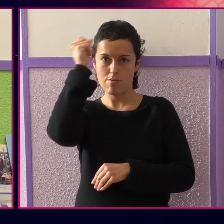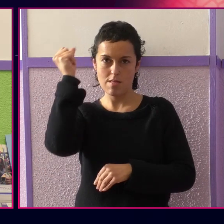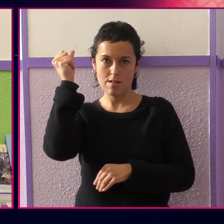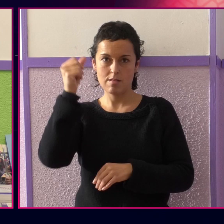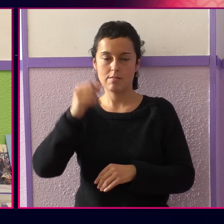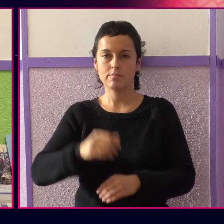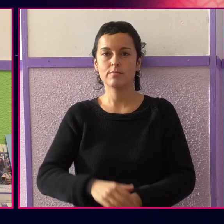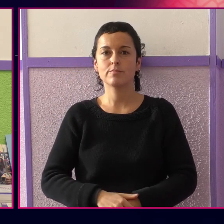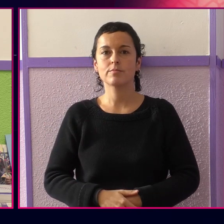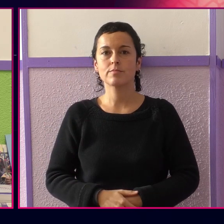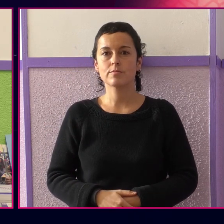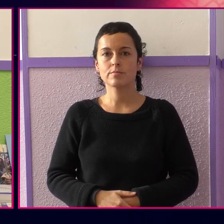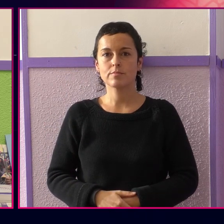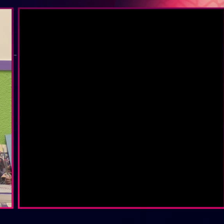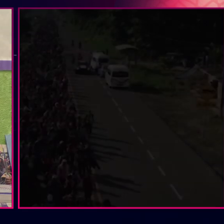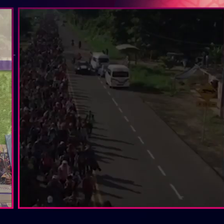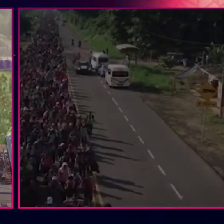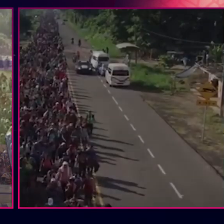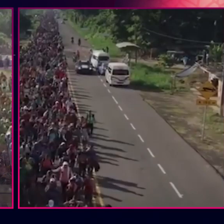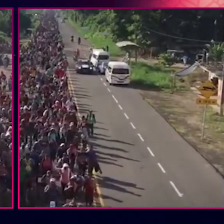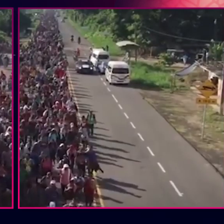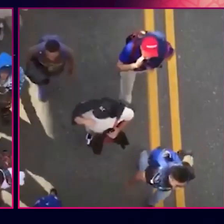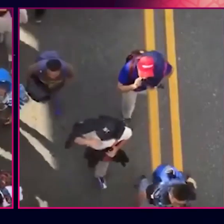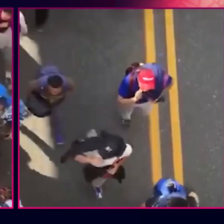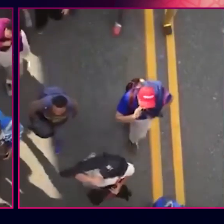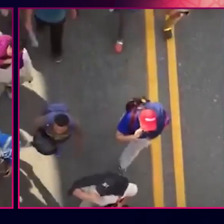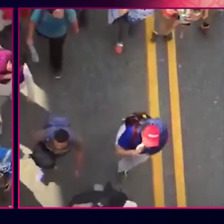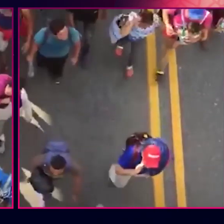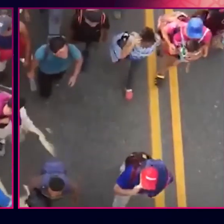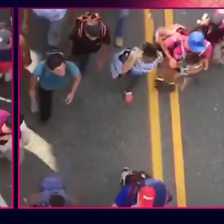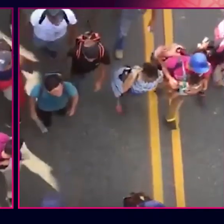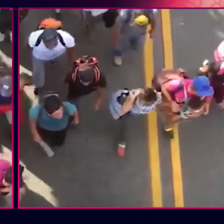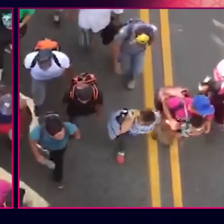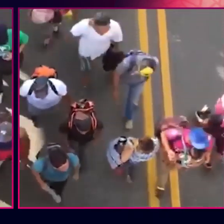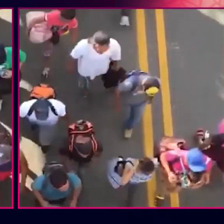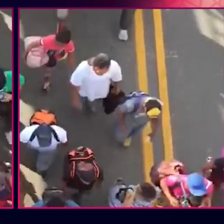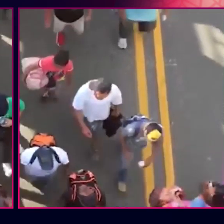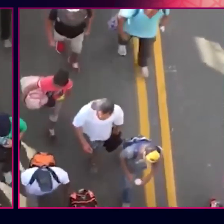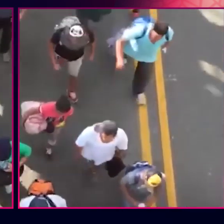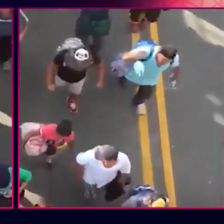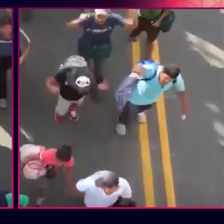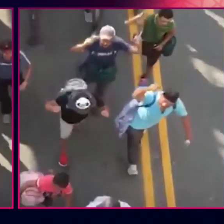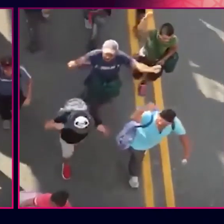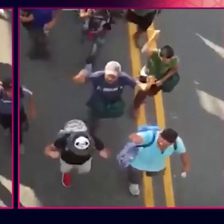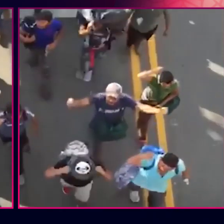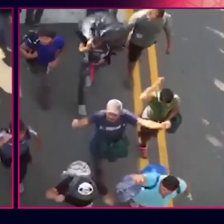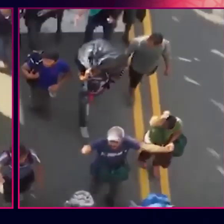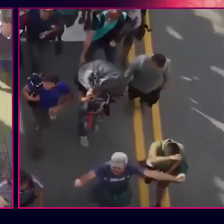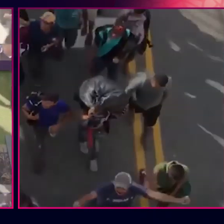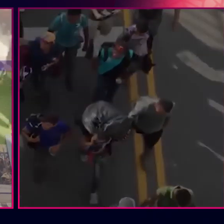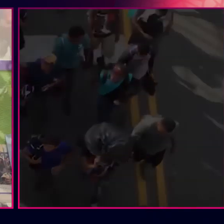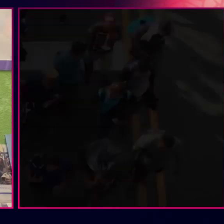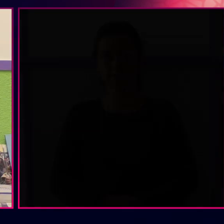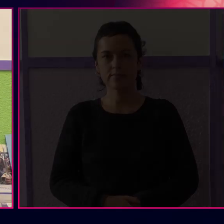osatua izan beharko litzatekeela. Bizitxa duin baterako eskubidea. Horrela,